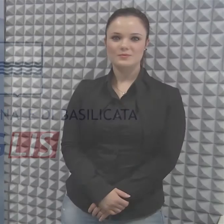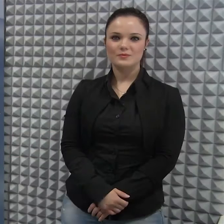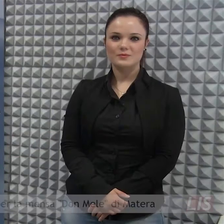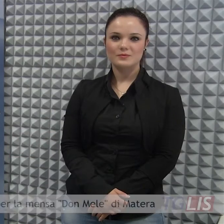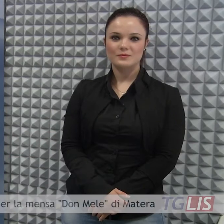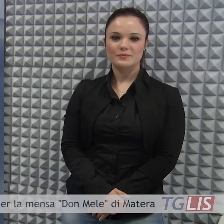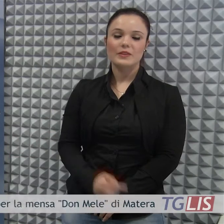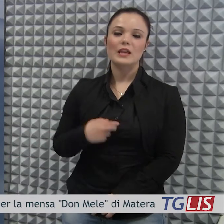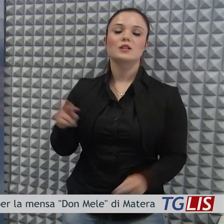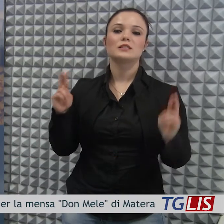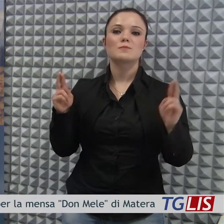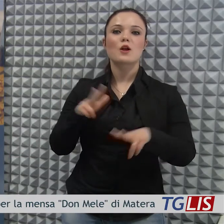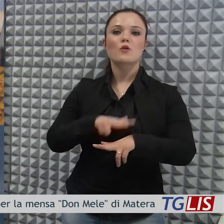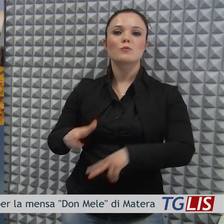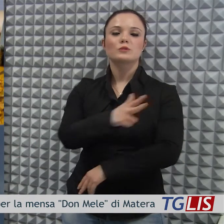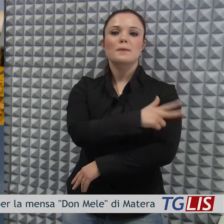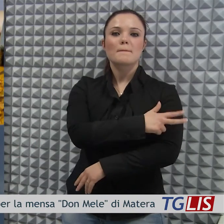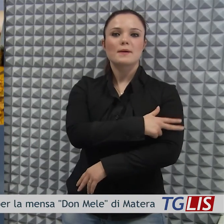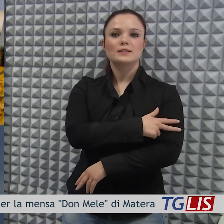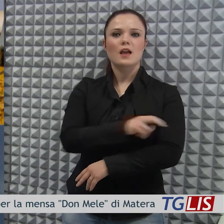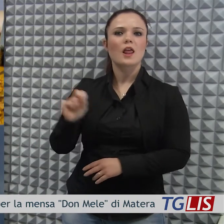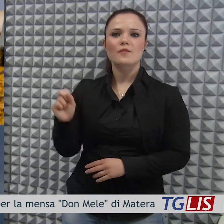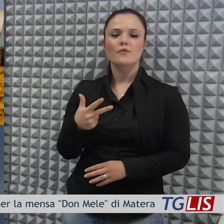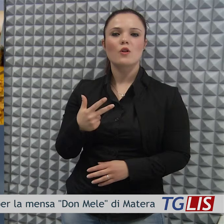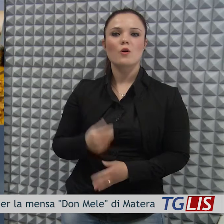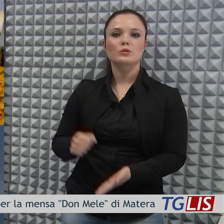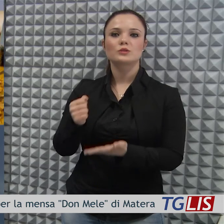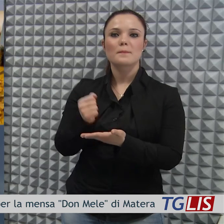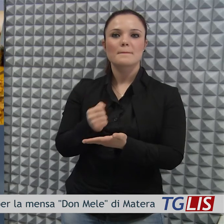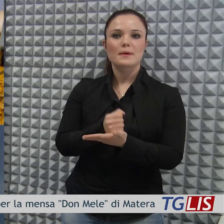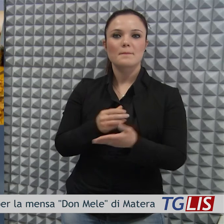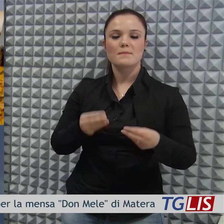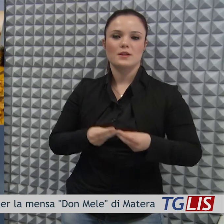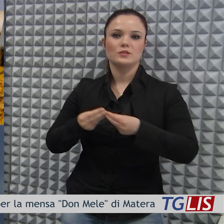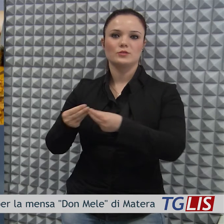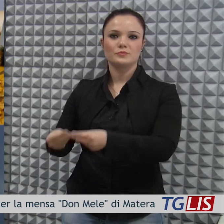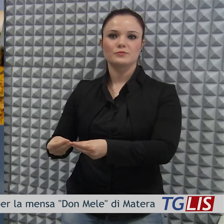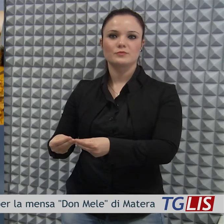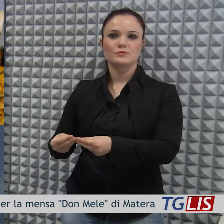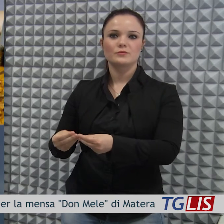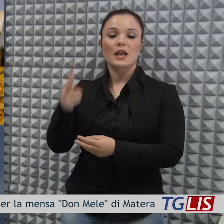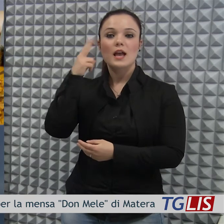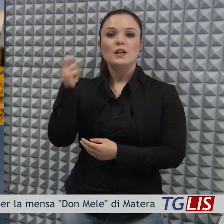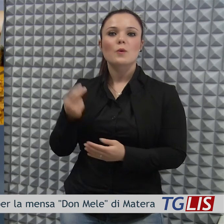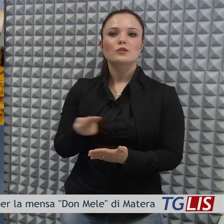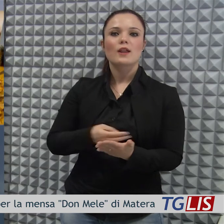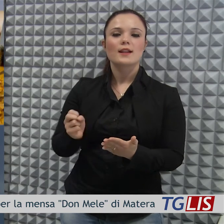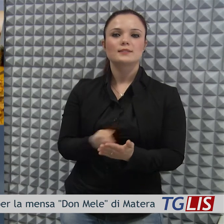Spero che il Comune di Matera si adoperi con celerità al rilascio del permesso per la